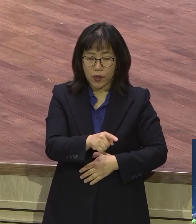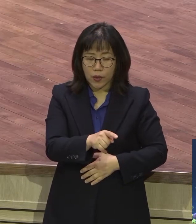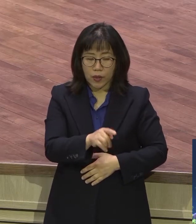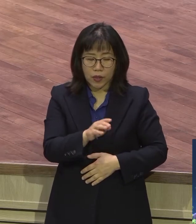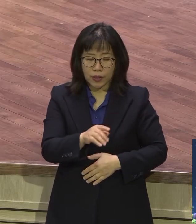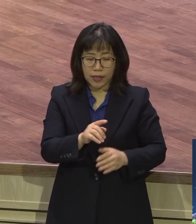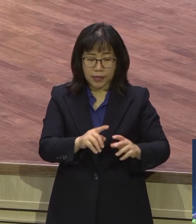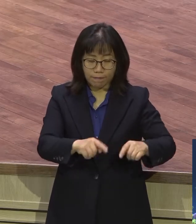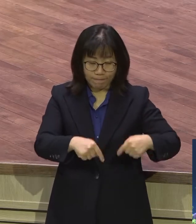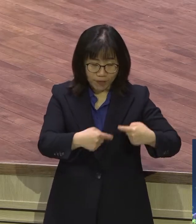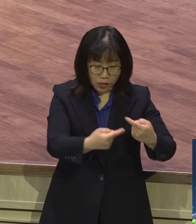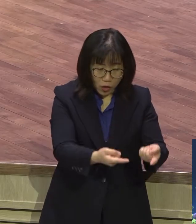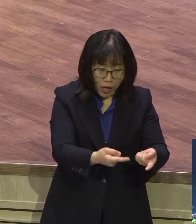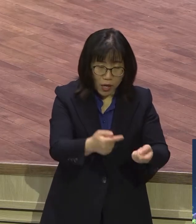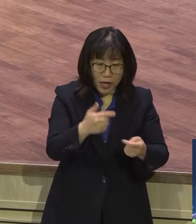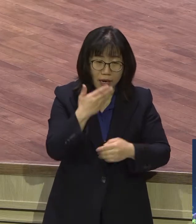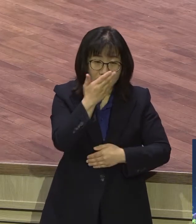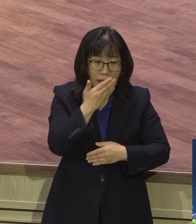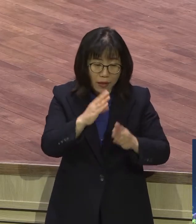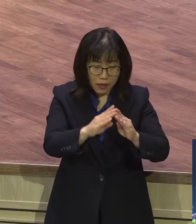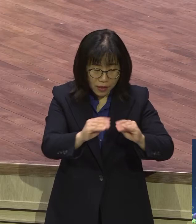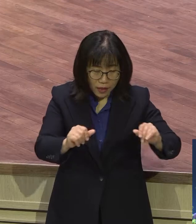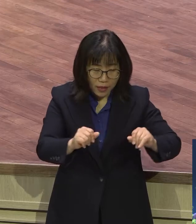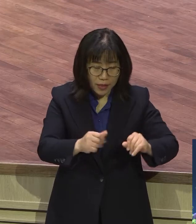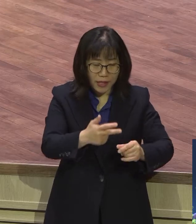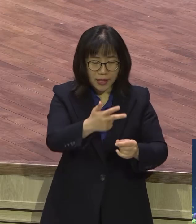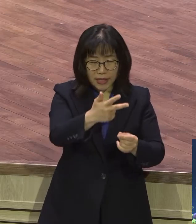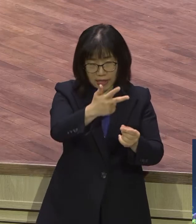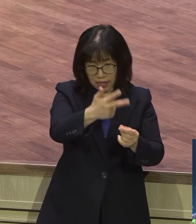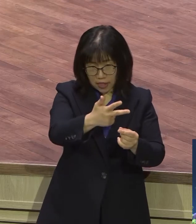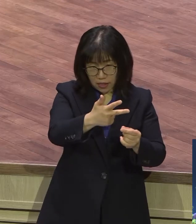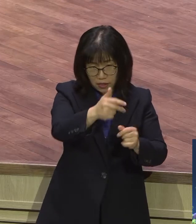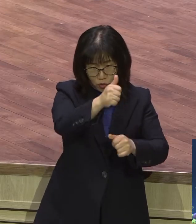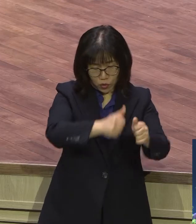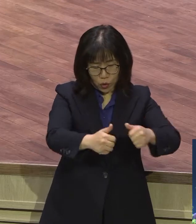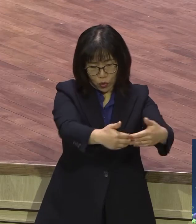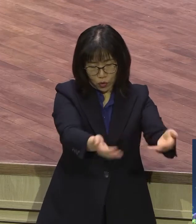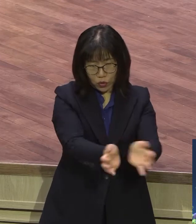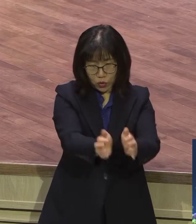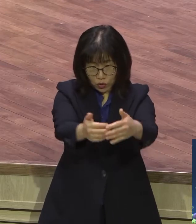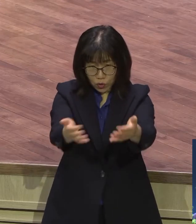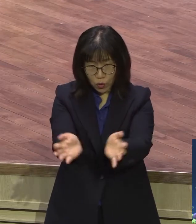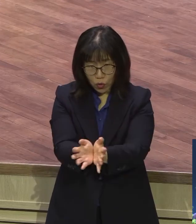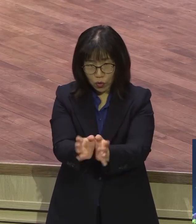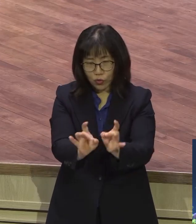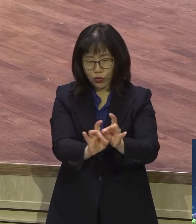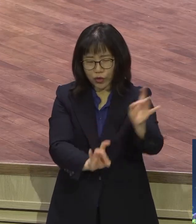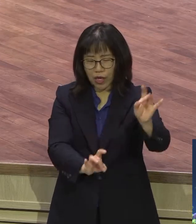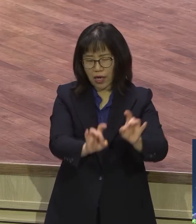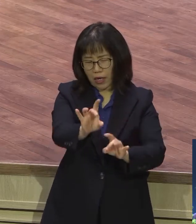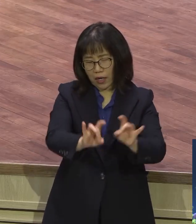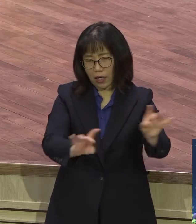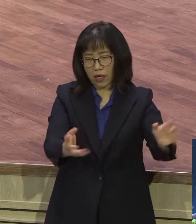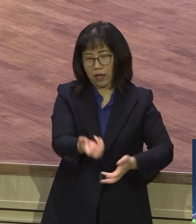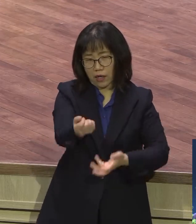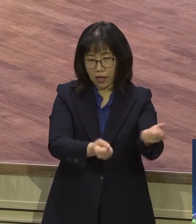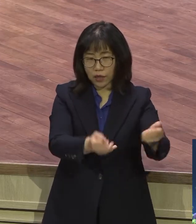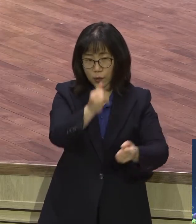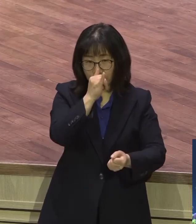있는 칠족 속이 있는데 이들이 다 우상을 섬기고 있어. 이 우상문화, 이 영향받지 말고